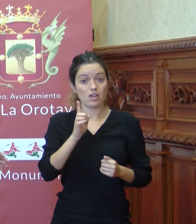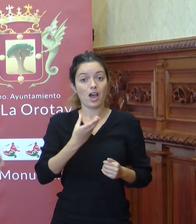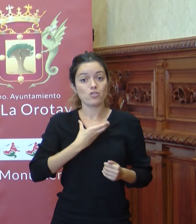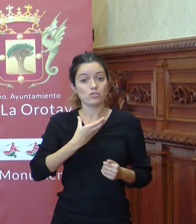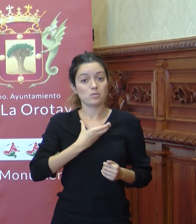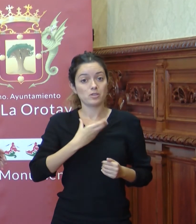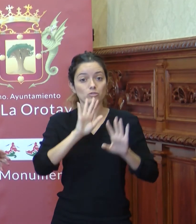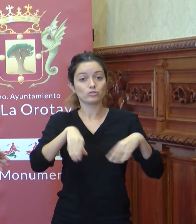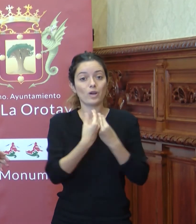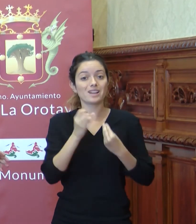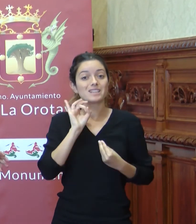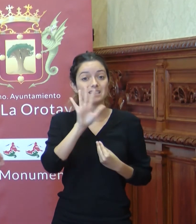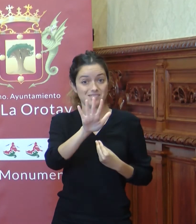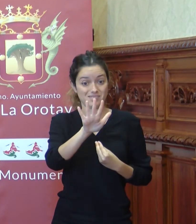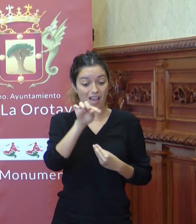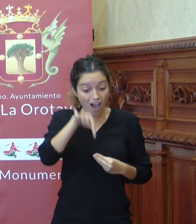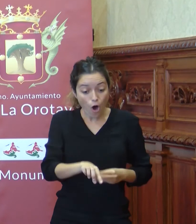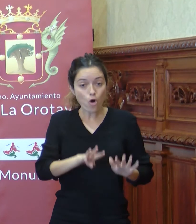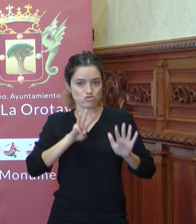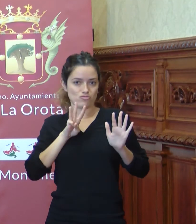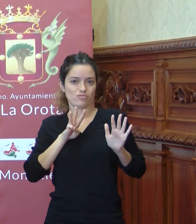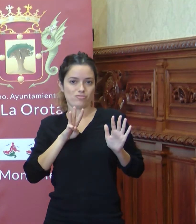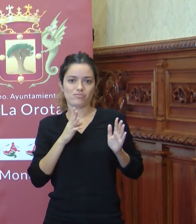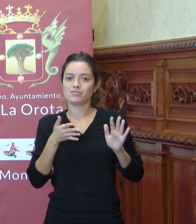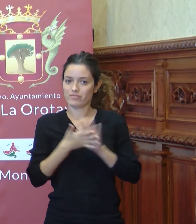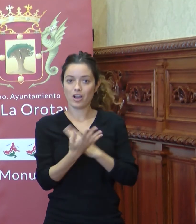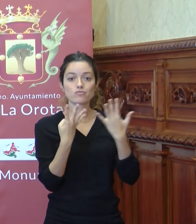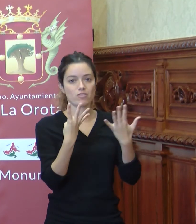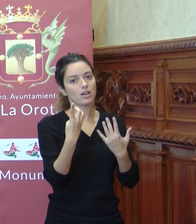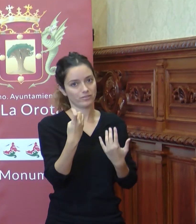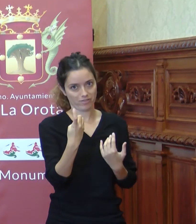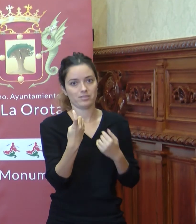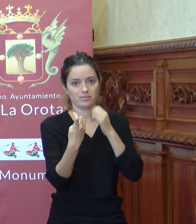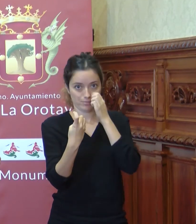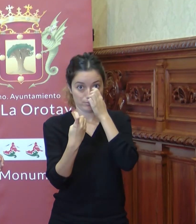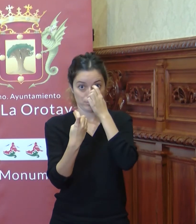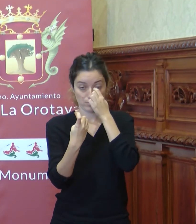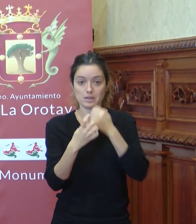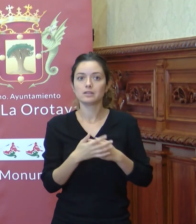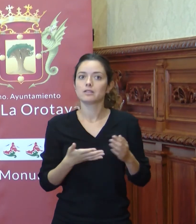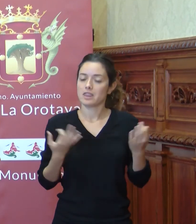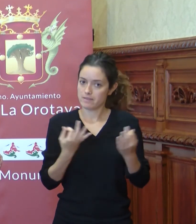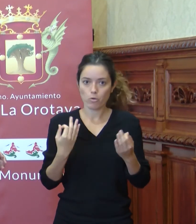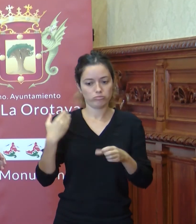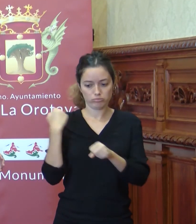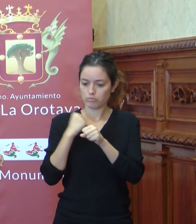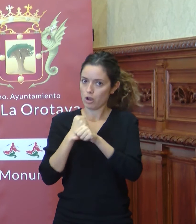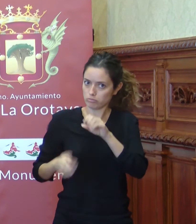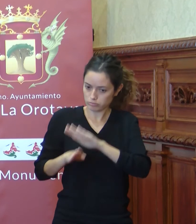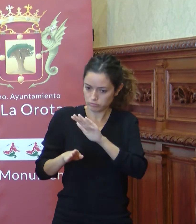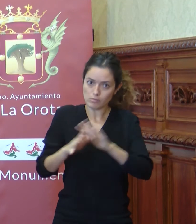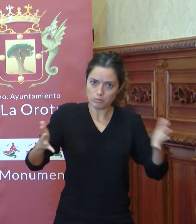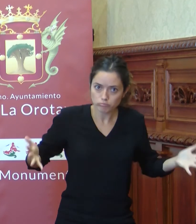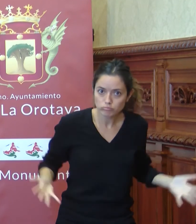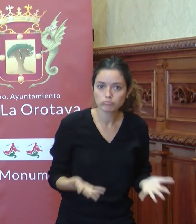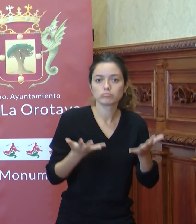ocho, por lo tanto falta nueve. Digo esto porque tenemos que seguir trabajando, impulsando,